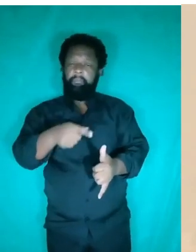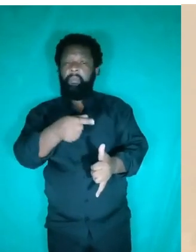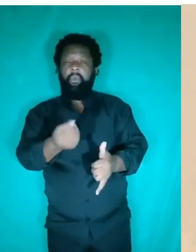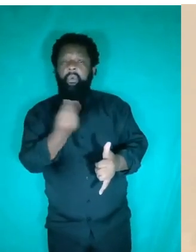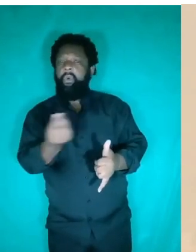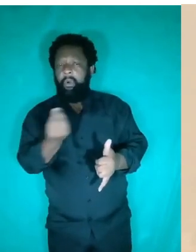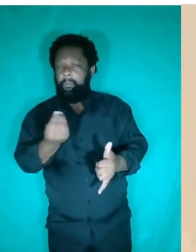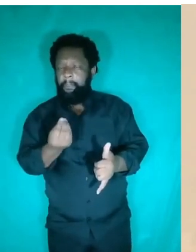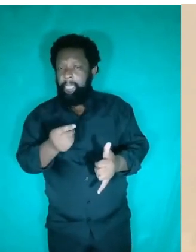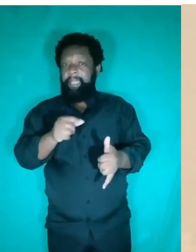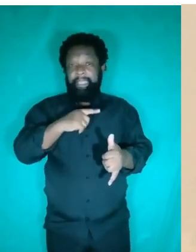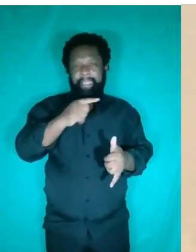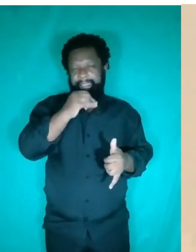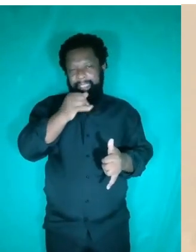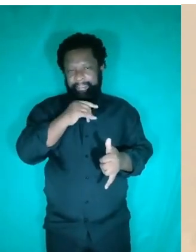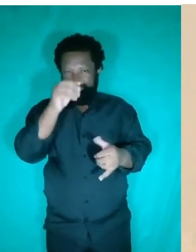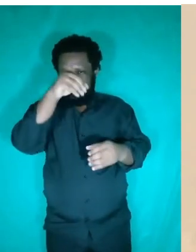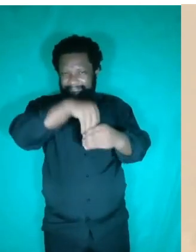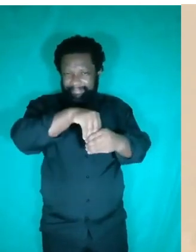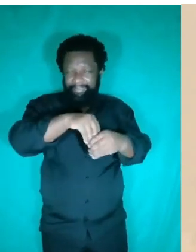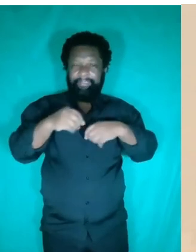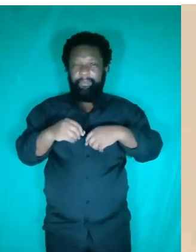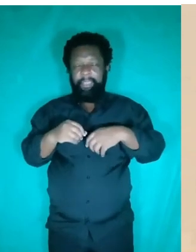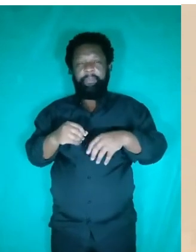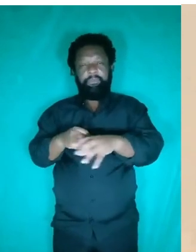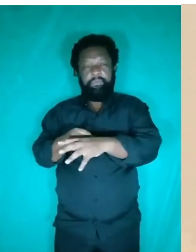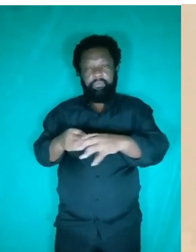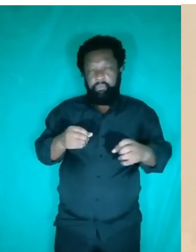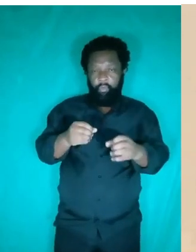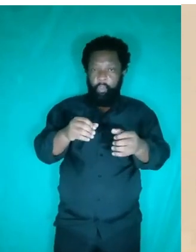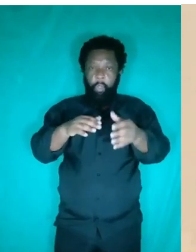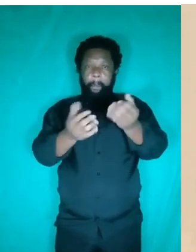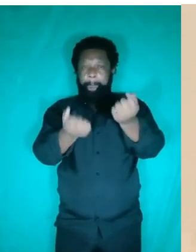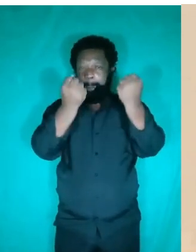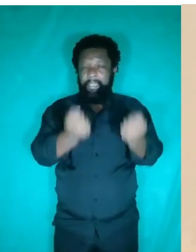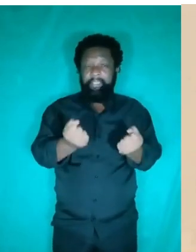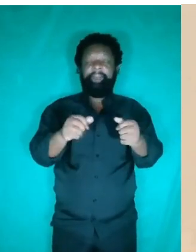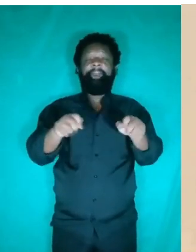Inicialmente, com o seu empuxo equilibrado com o seu peso, ele vai